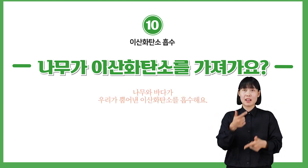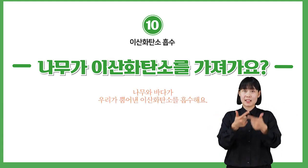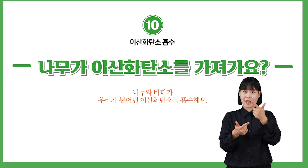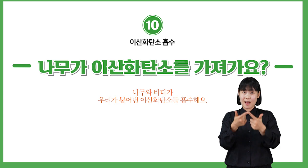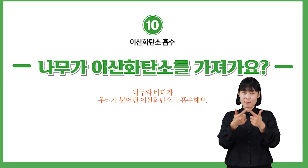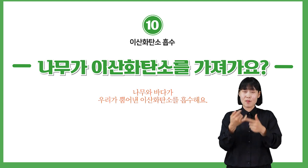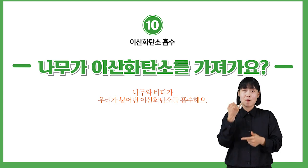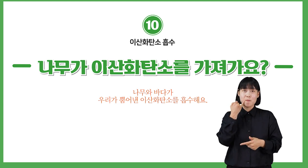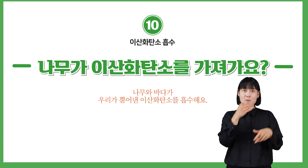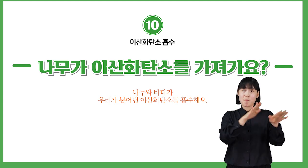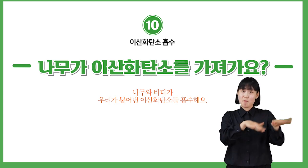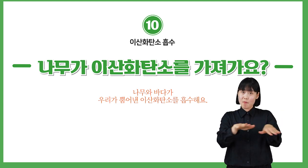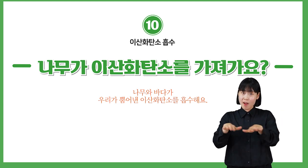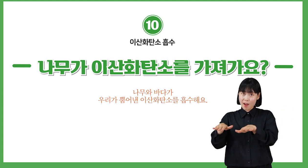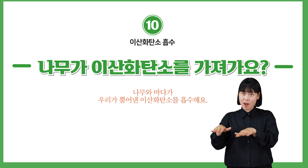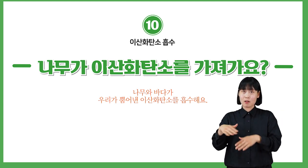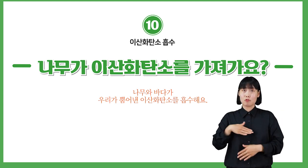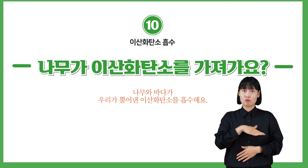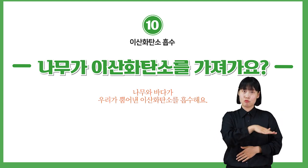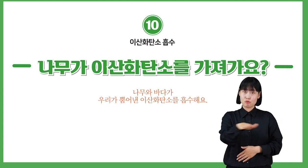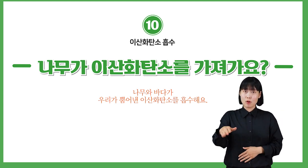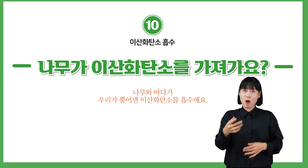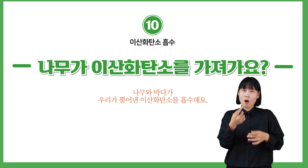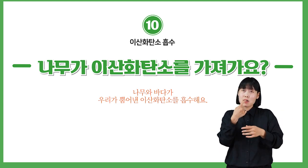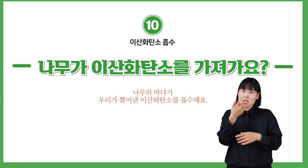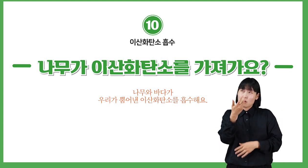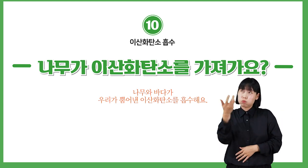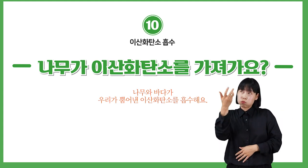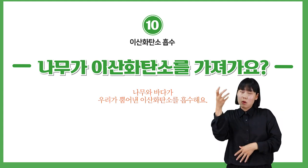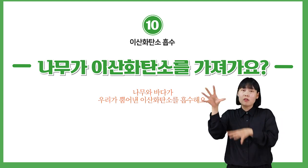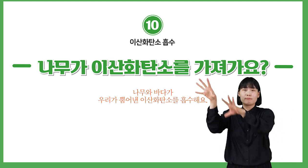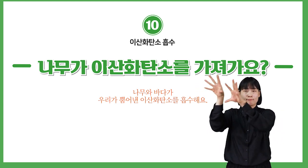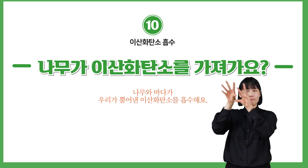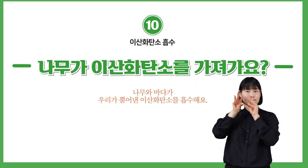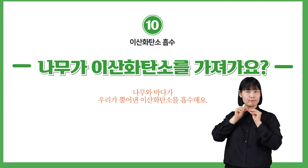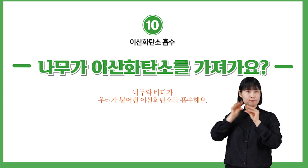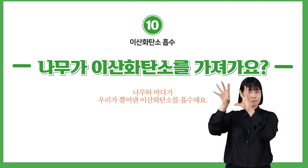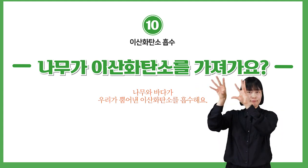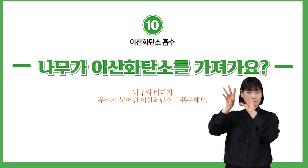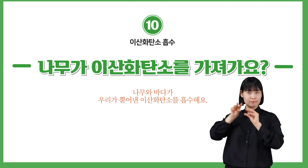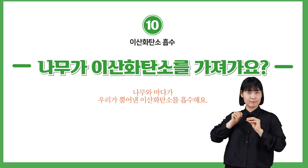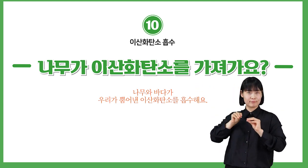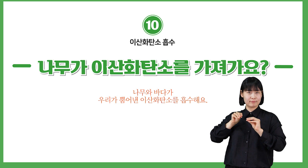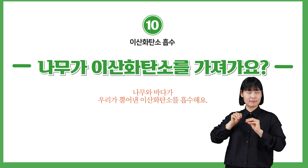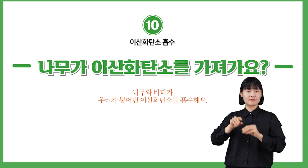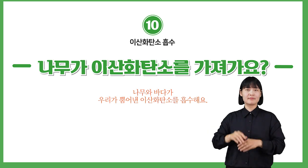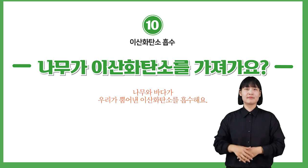나무와 바다가 우리가 뿜어낸 이산화탄소를 흡수해요.